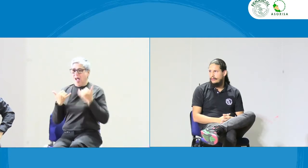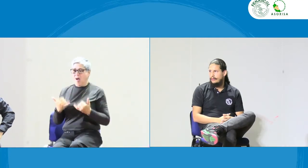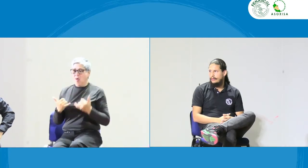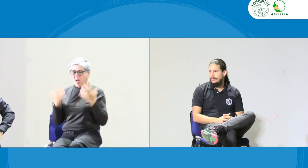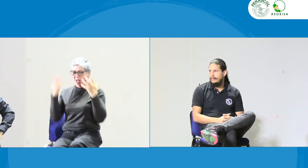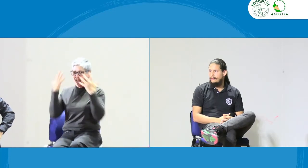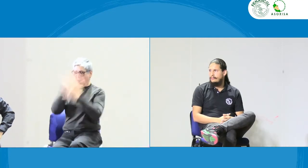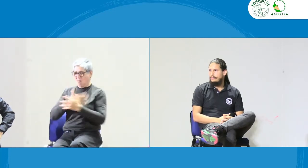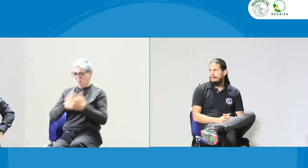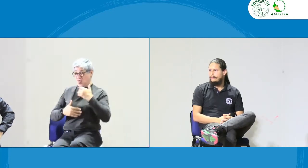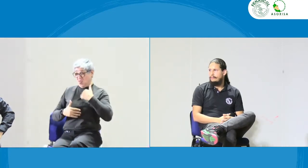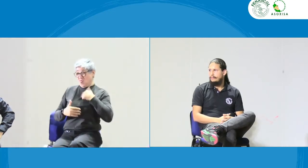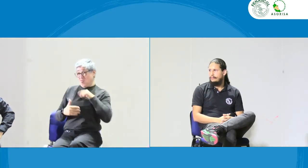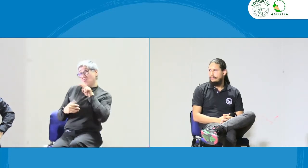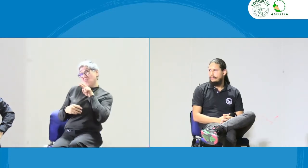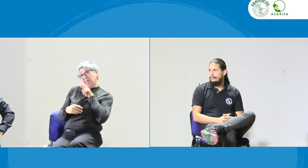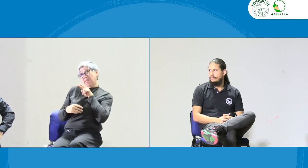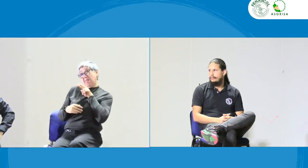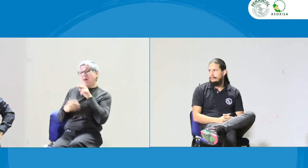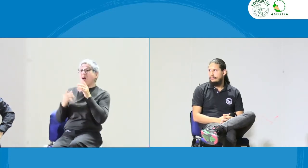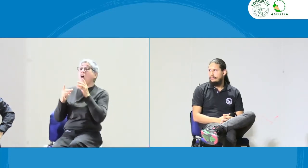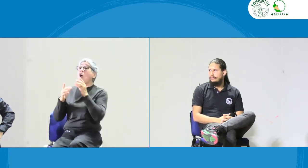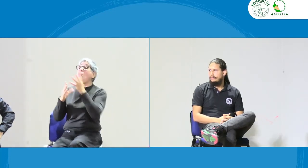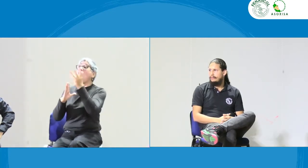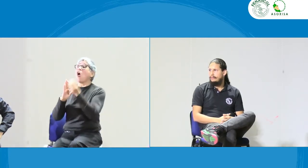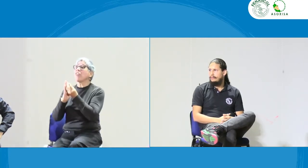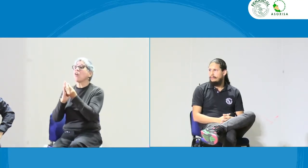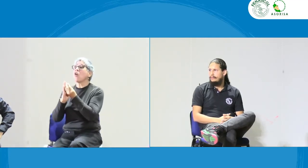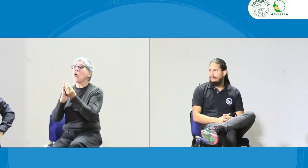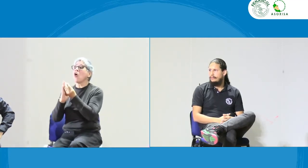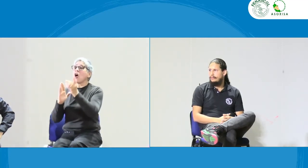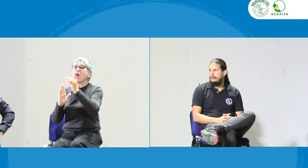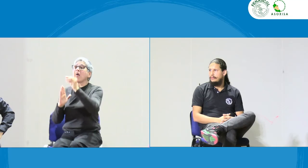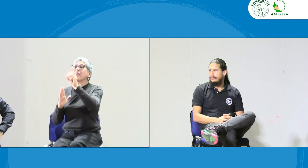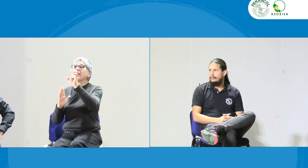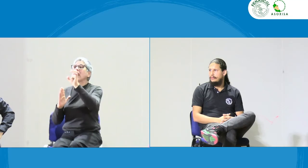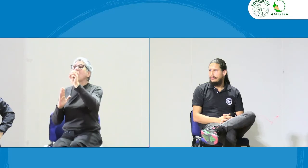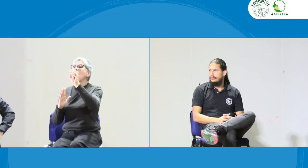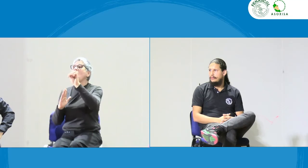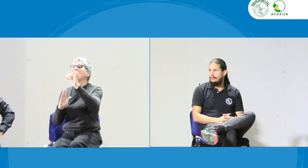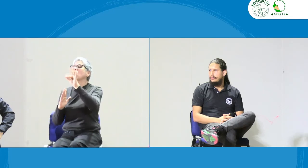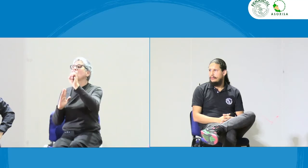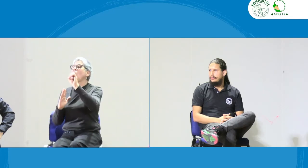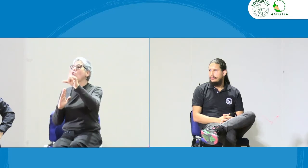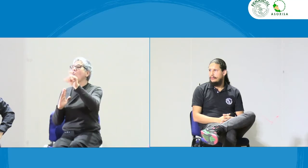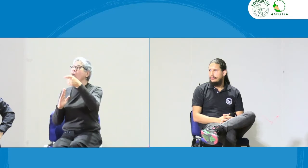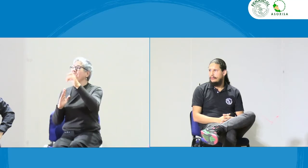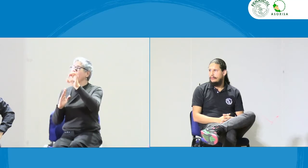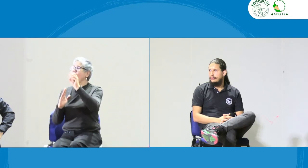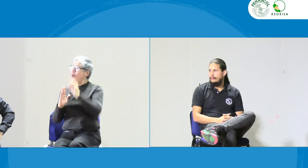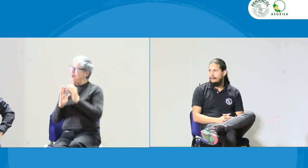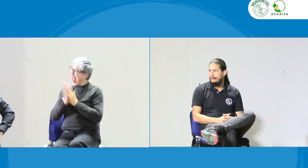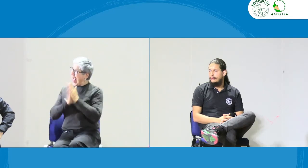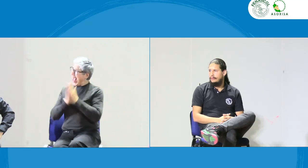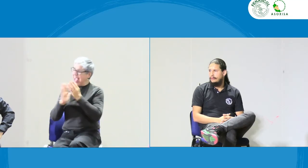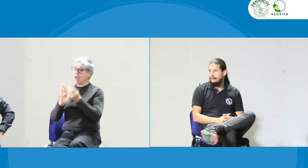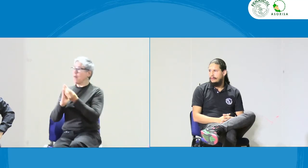conocimientos, porque para mí sigue siendo un poco confuso el código teontológico. Sí,